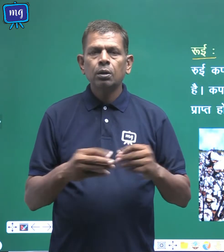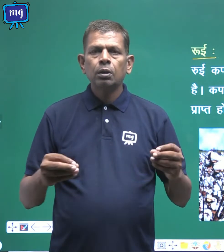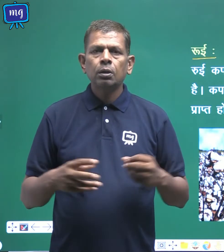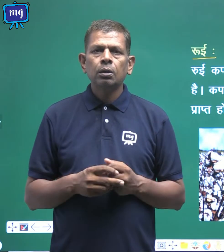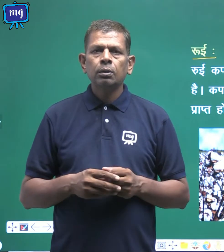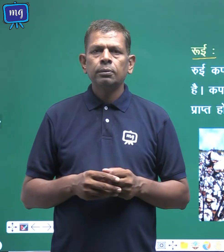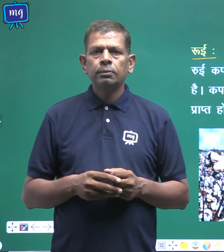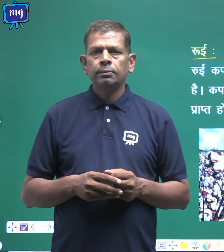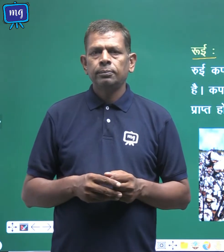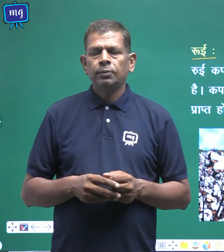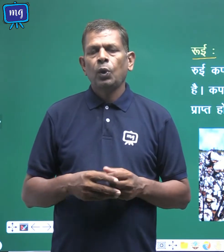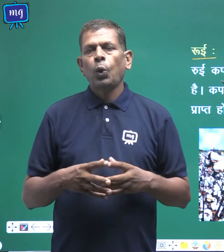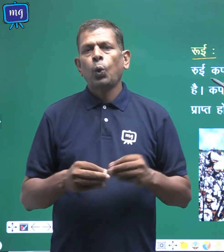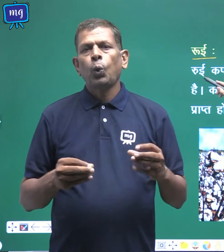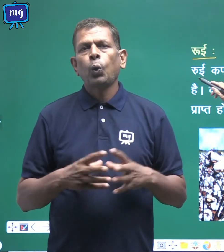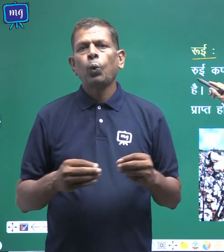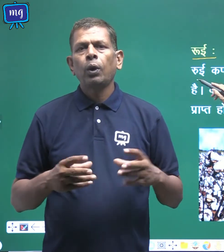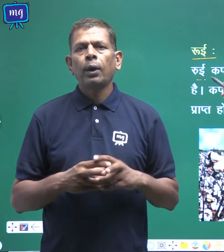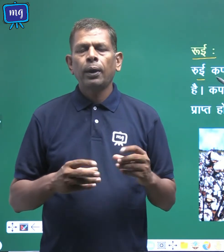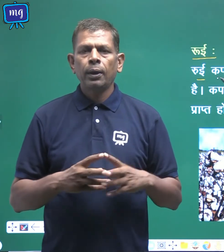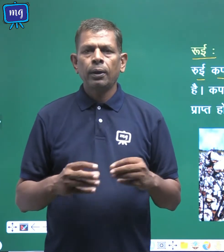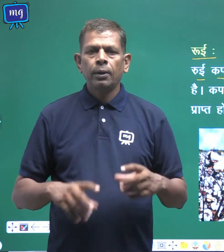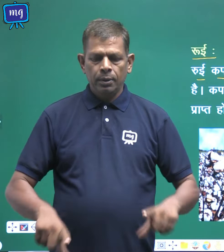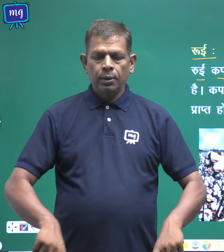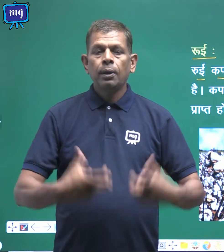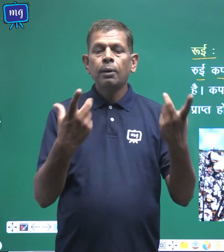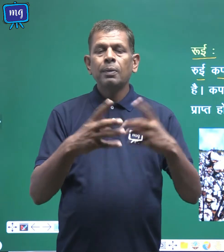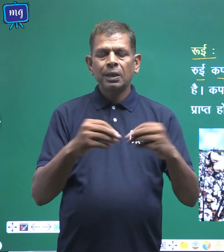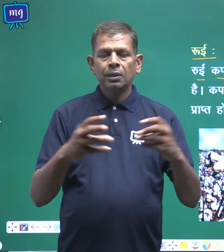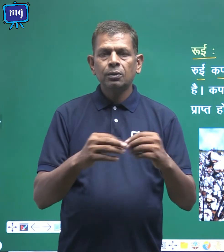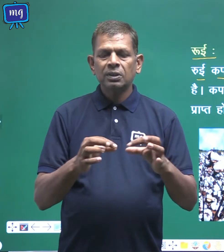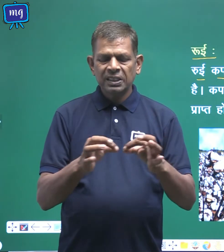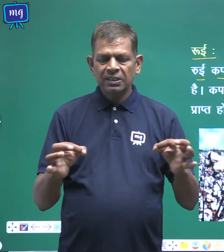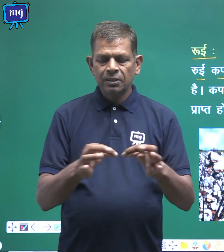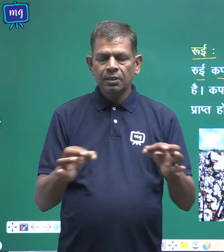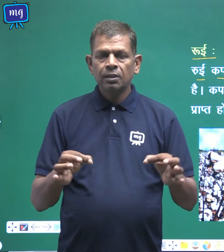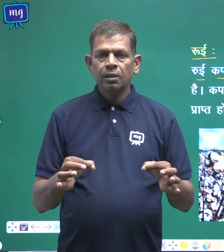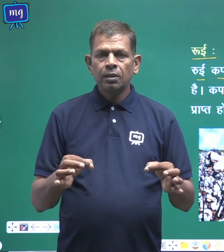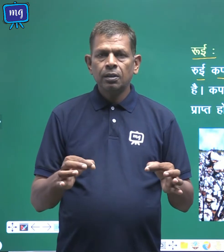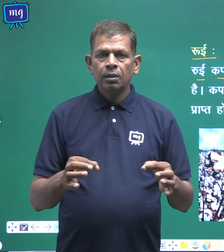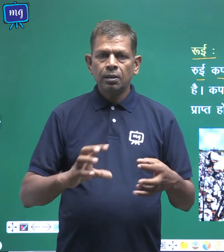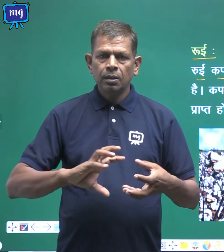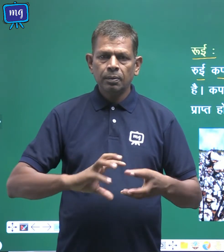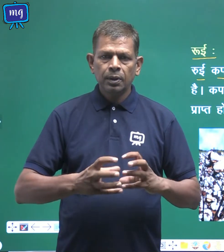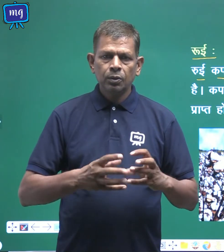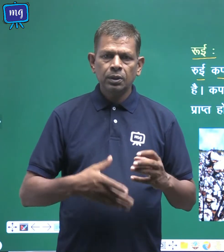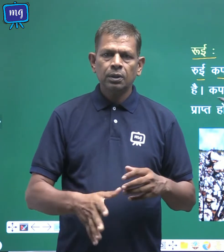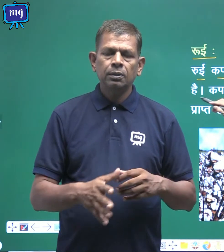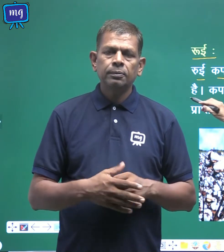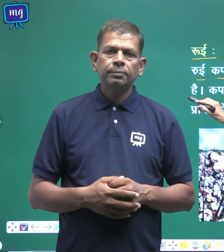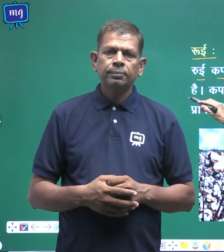रुई, रुई कपास तंत्मों से बनी होती है,